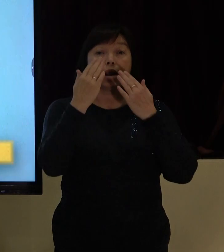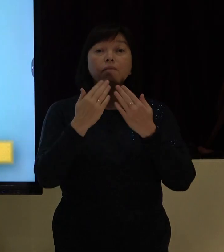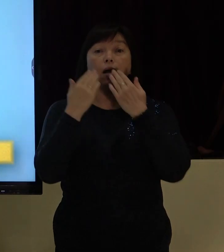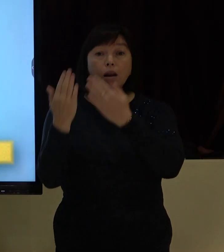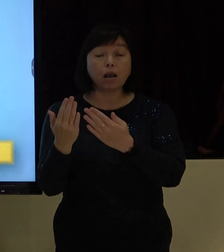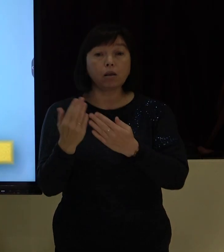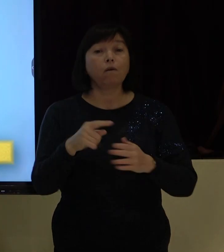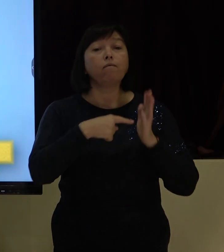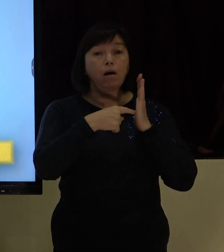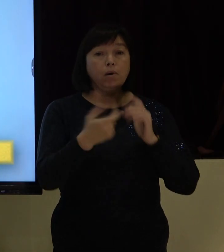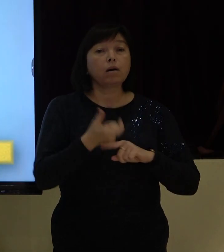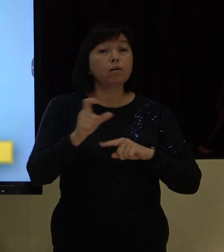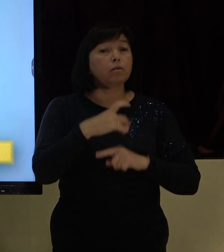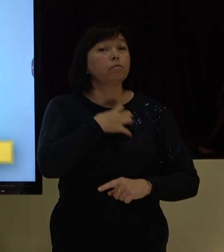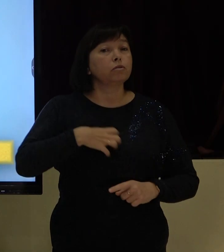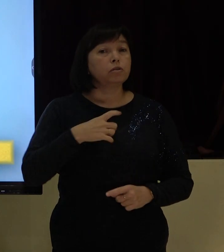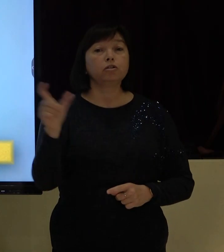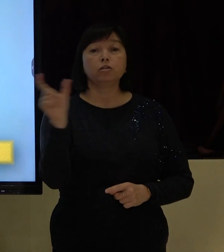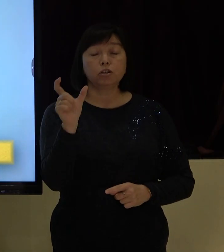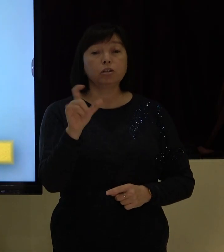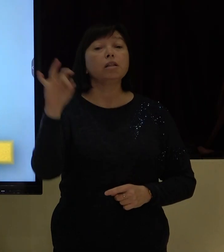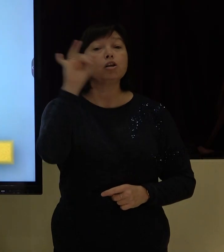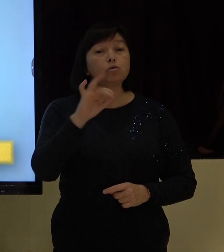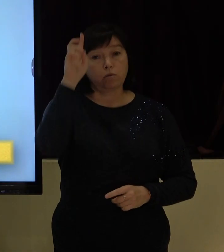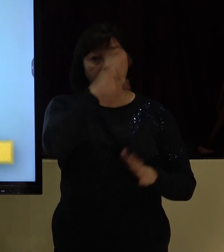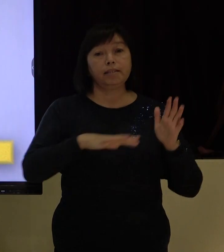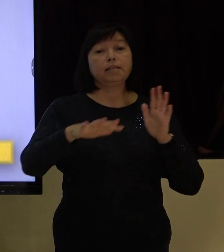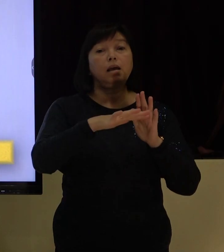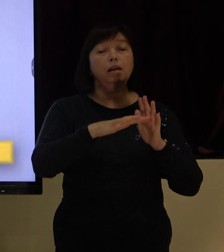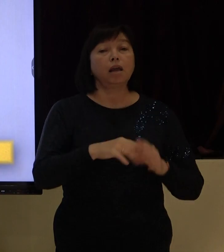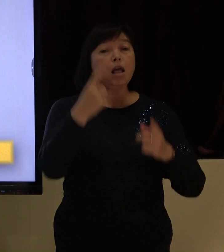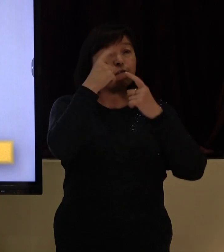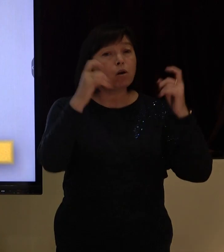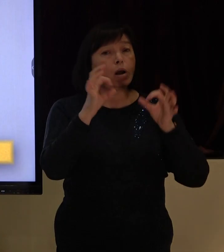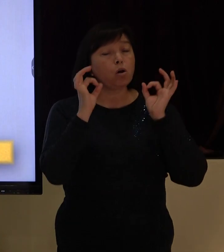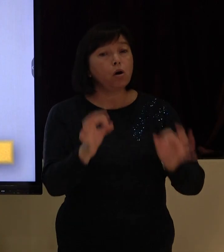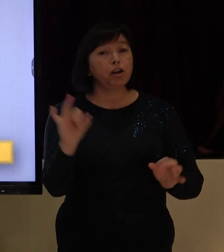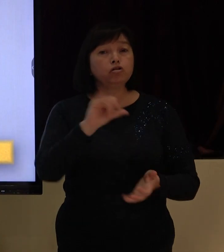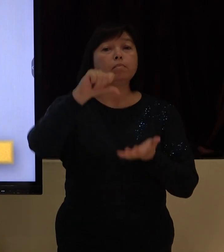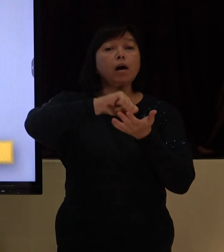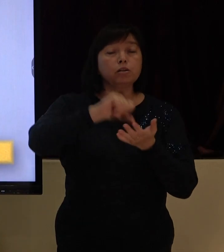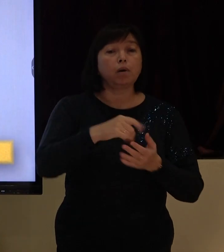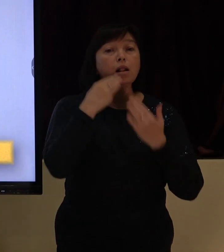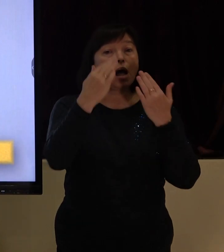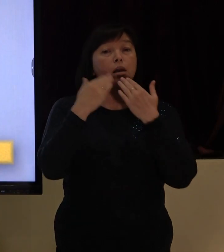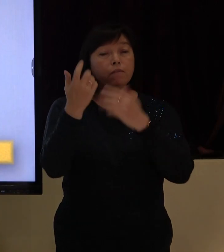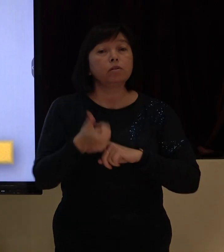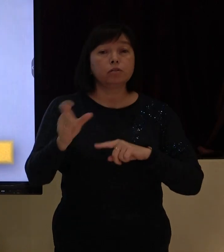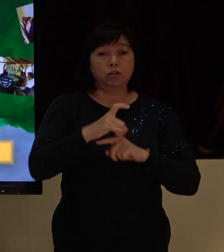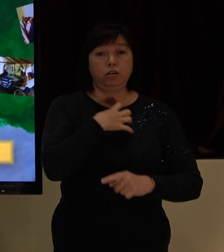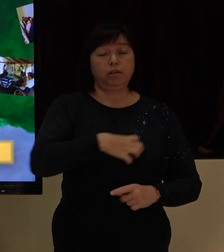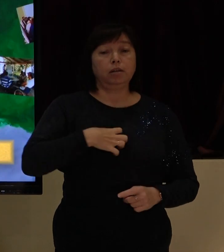Referendumul va marca un moment decisiv în istoria țării. Informarea corectă și participarea la referendum sunt